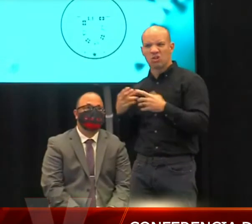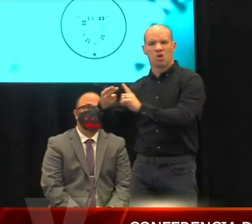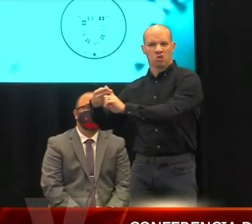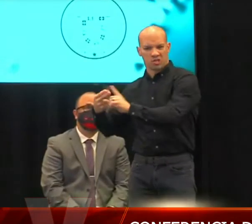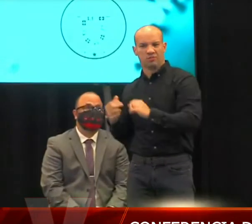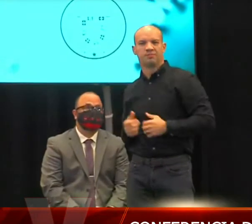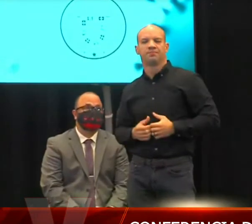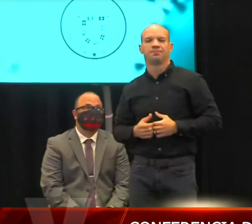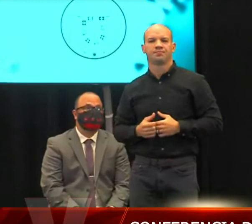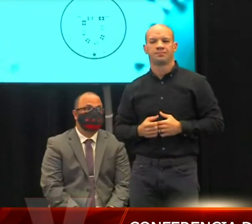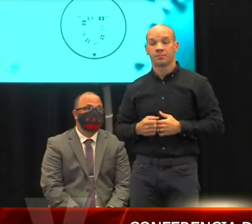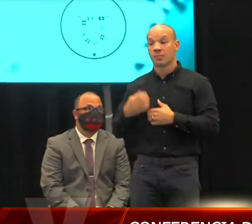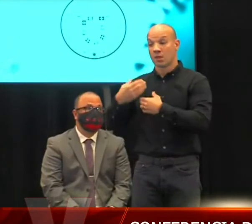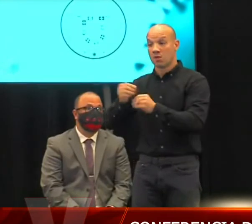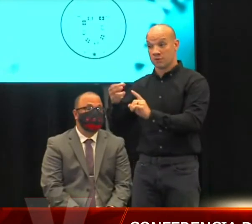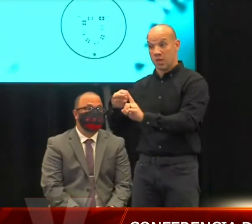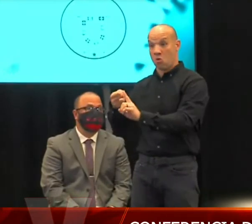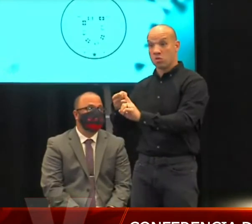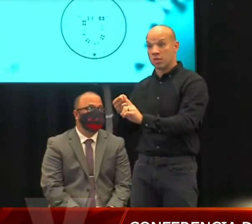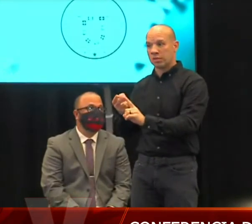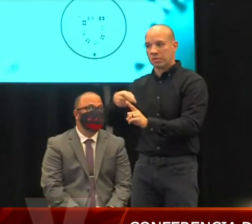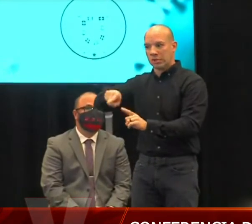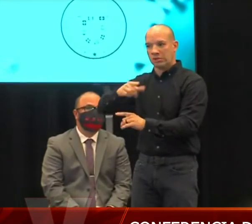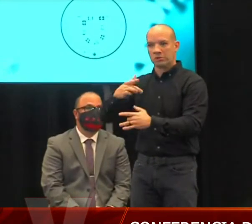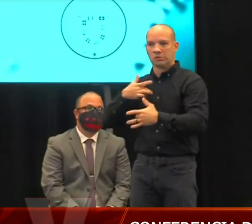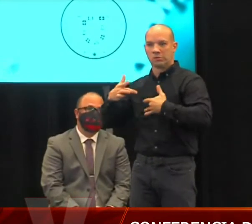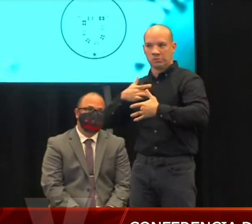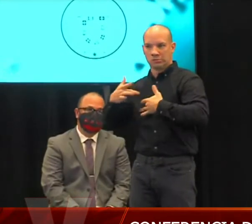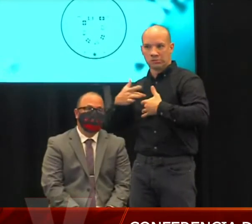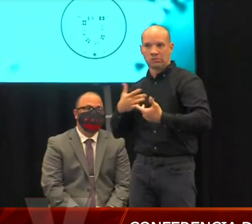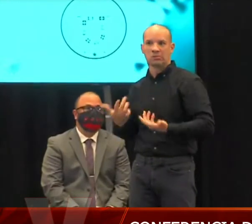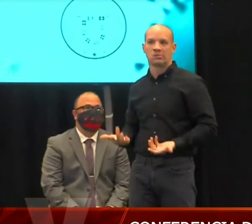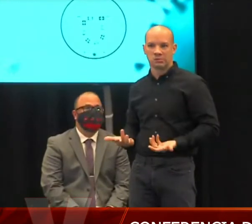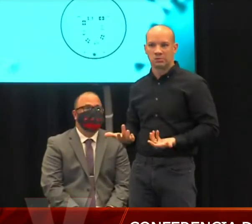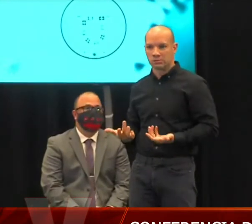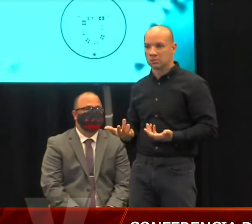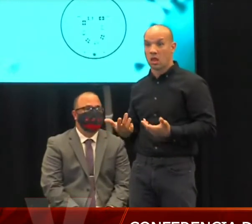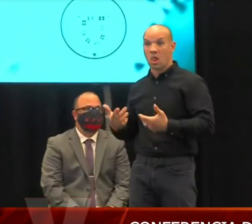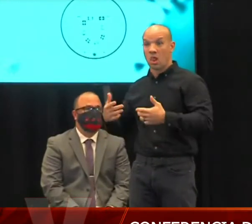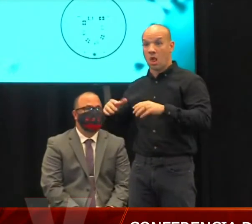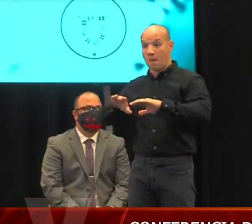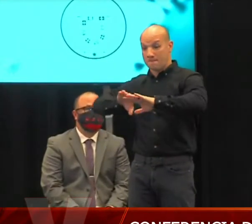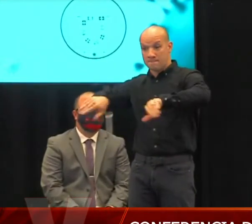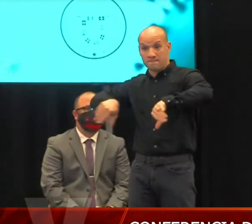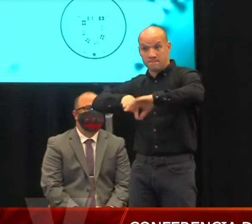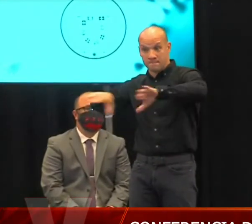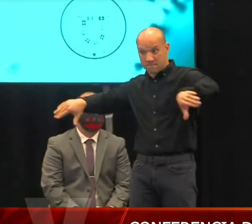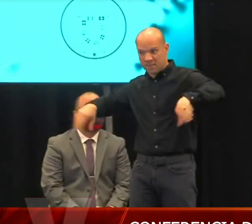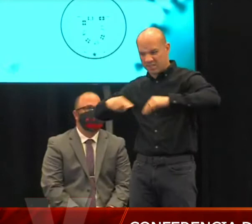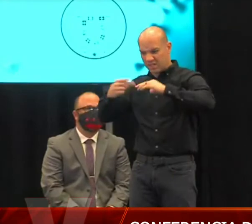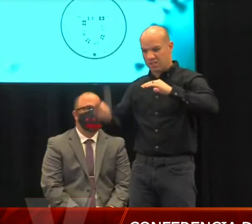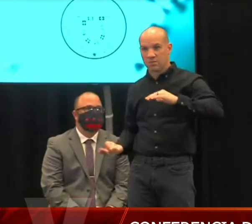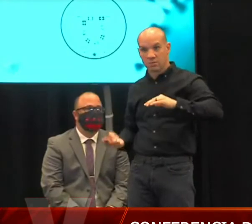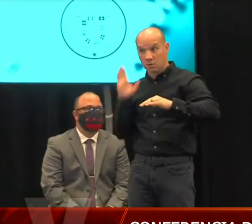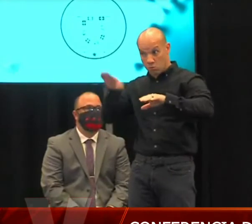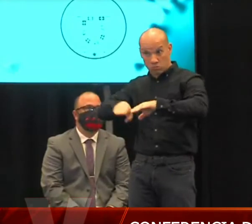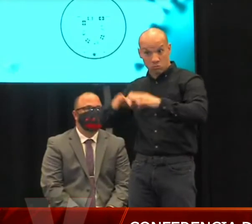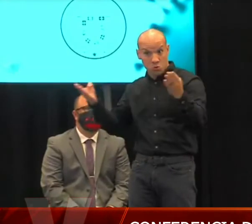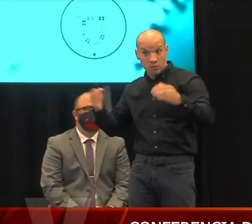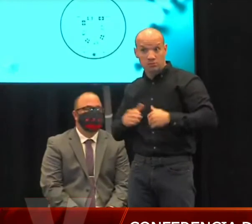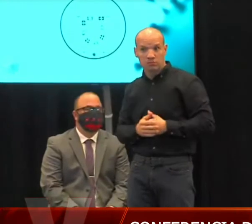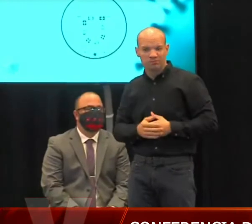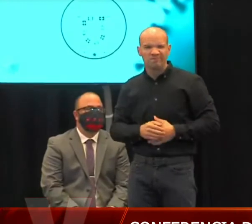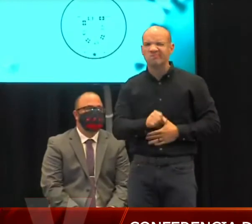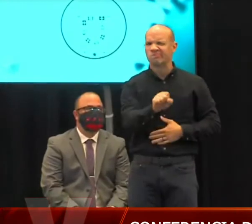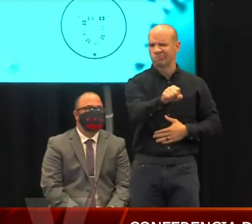nada sobre las piscinas de hoteles, es una preocupación que ellos tienen, ¿las piscinas de hoteles van a abrir o se van a mantener encerradas? Sí, mencionamos en el mensaje